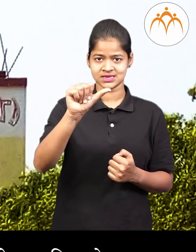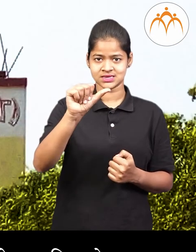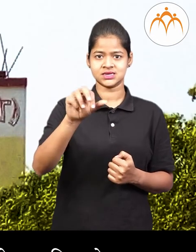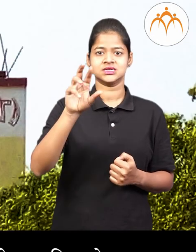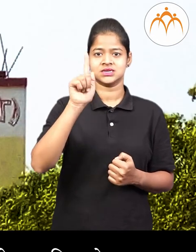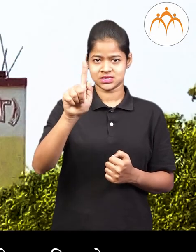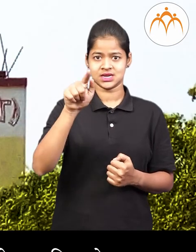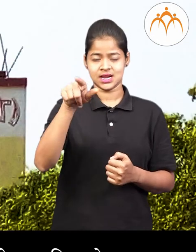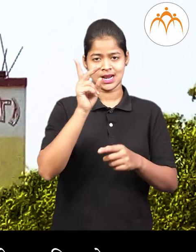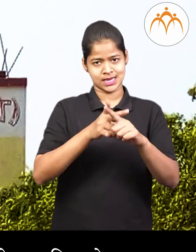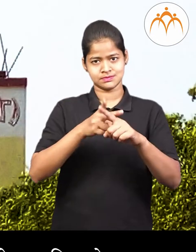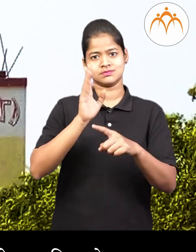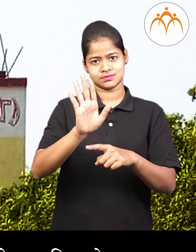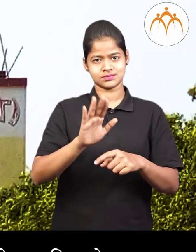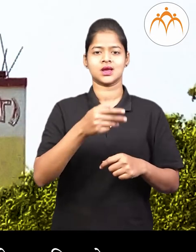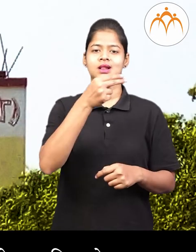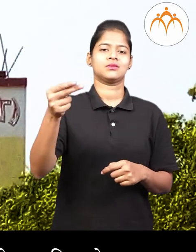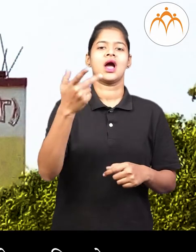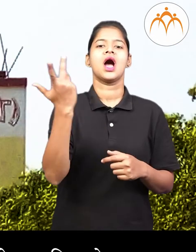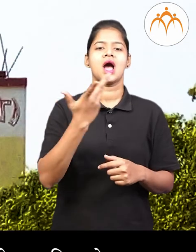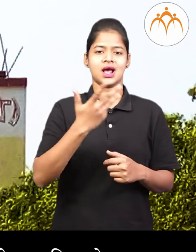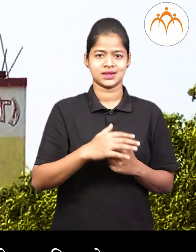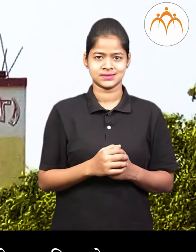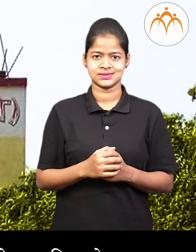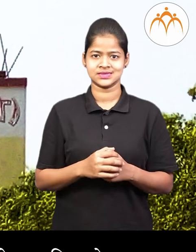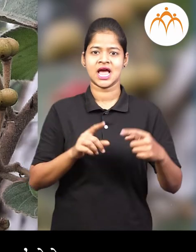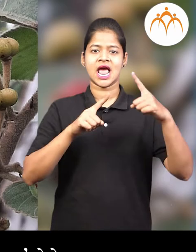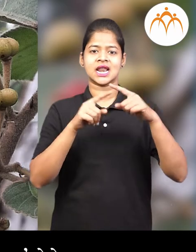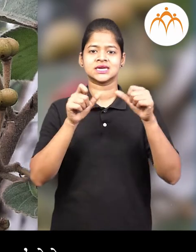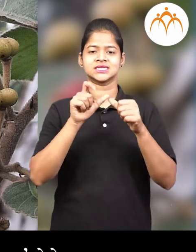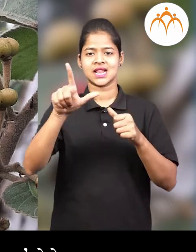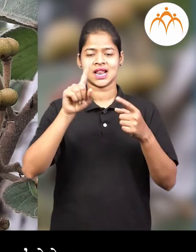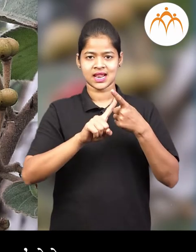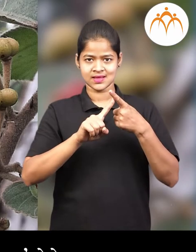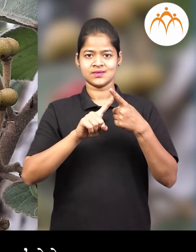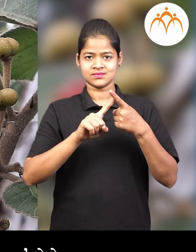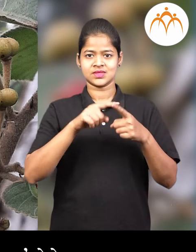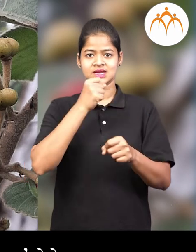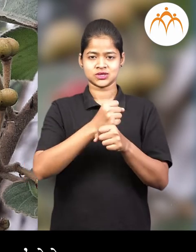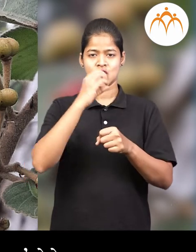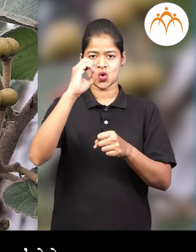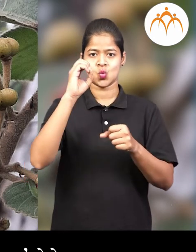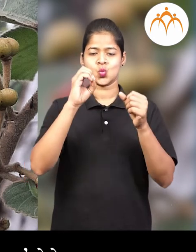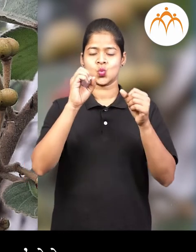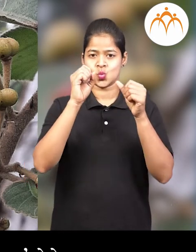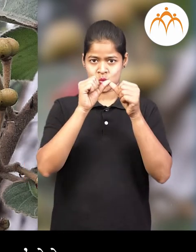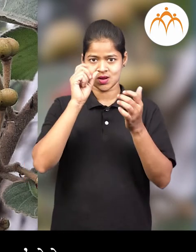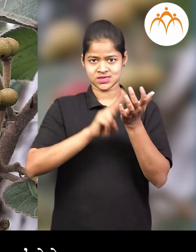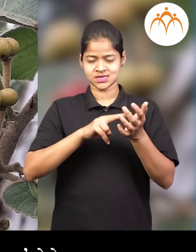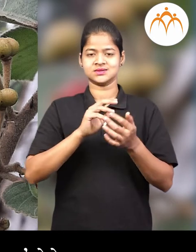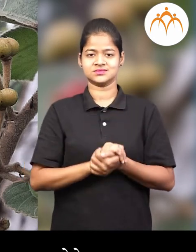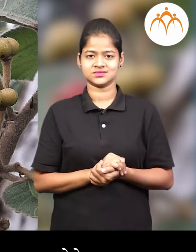गावाला तले गाव असे नाव मिलाले नगर जिल्यात धामन गाव पाट